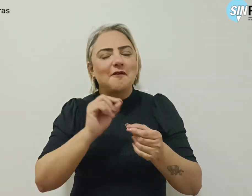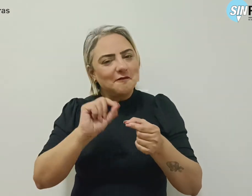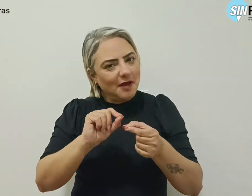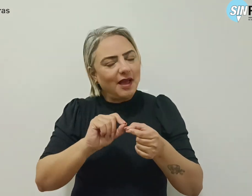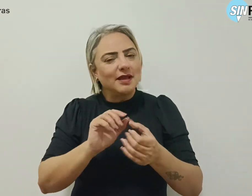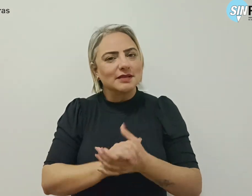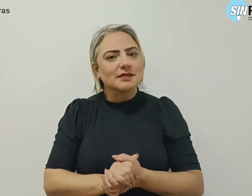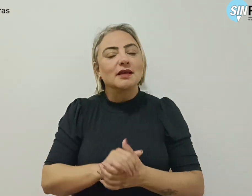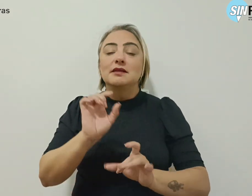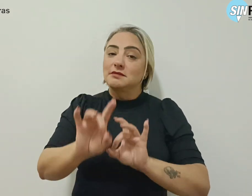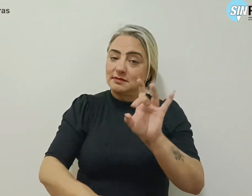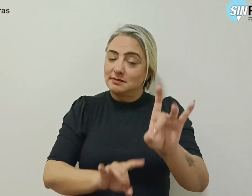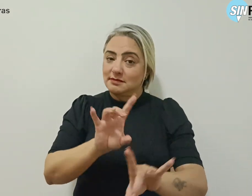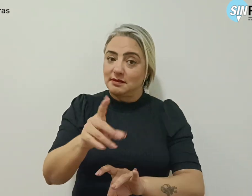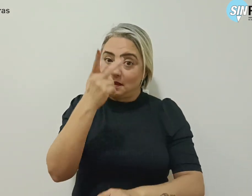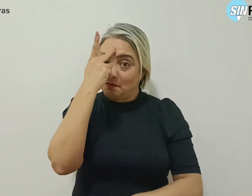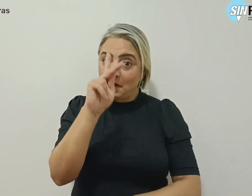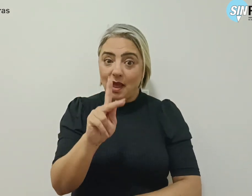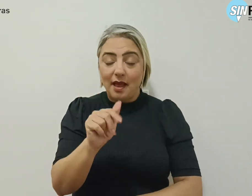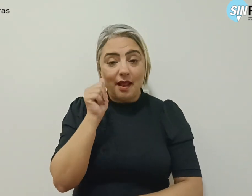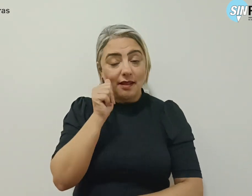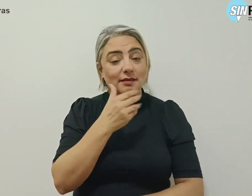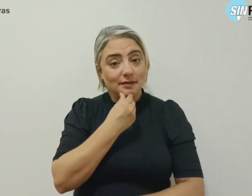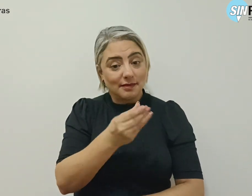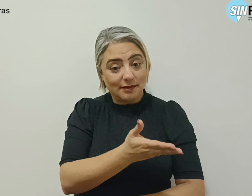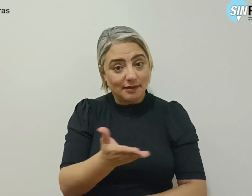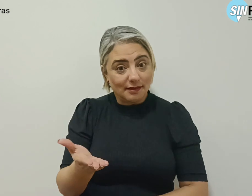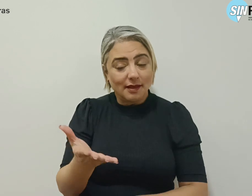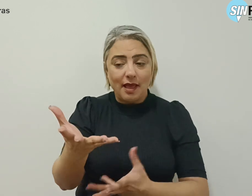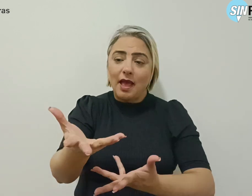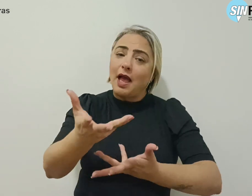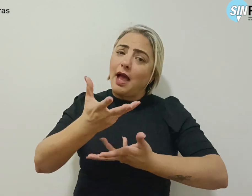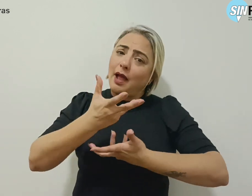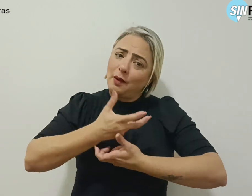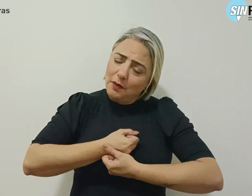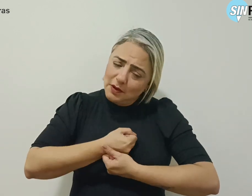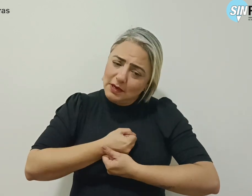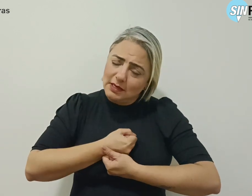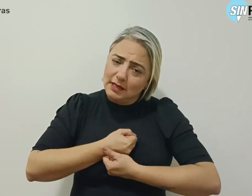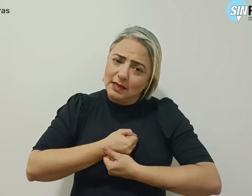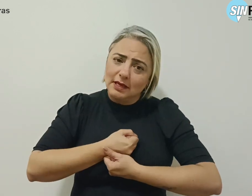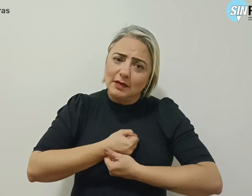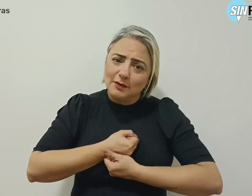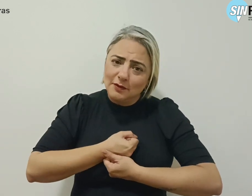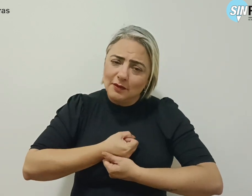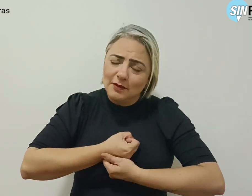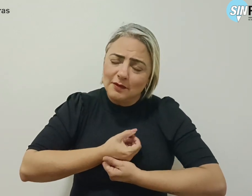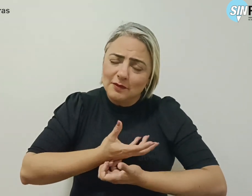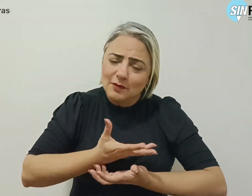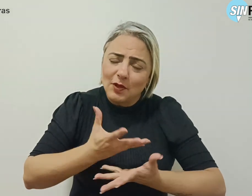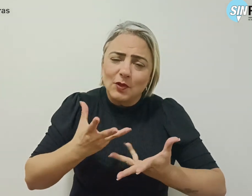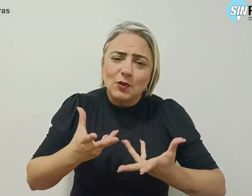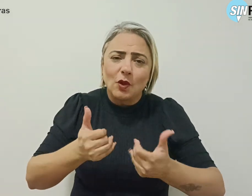especialmente para eles e elas, acolhendo, transmitindo todas as informações,